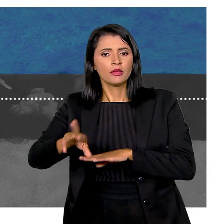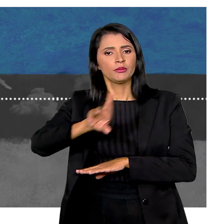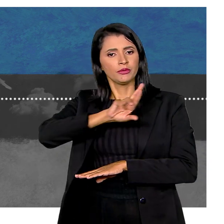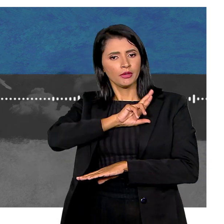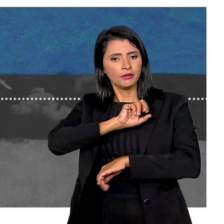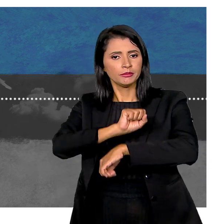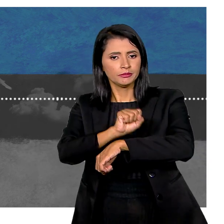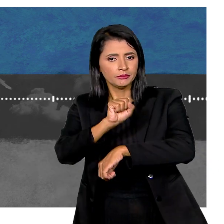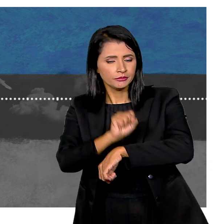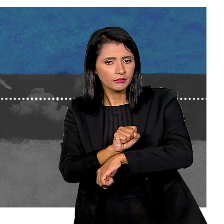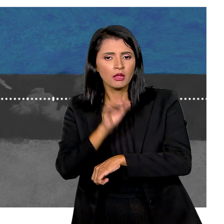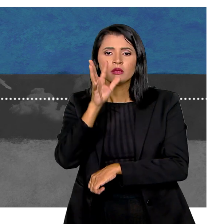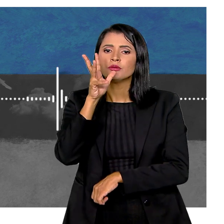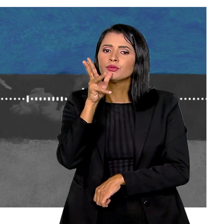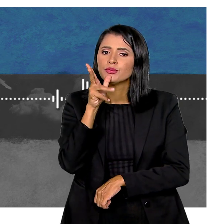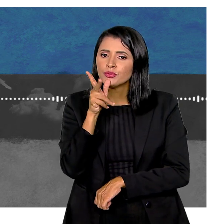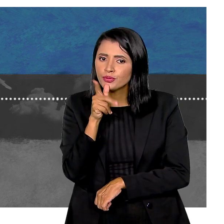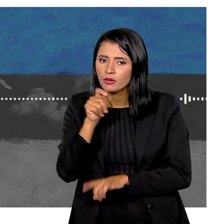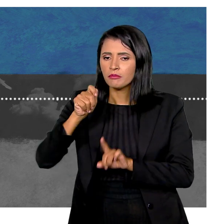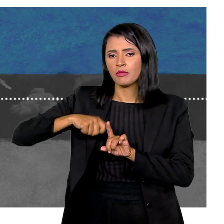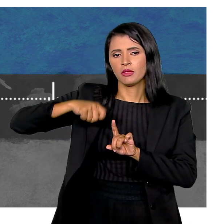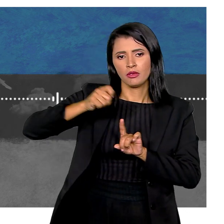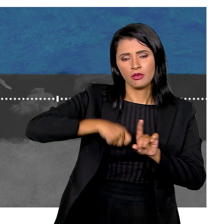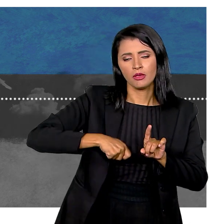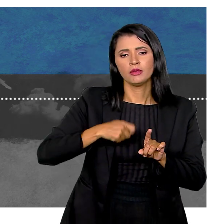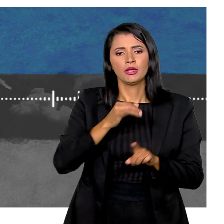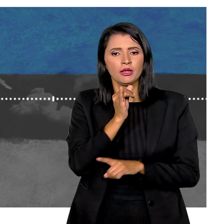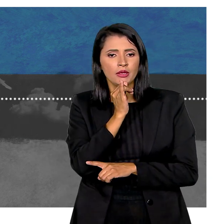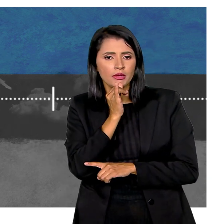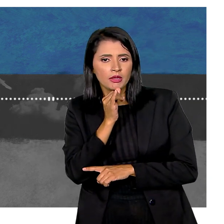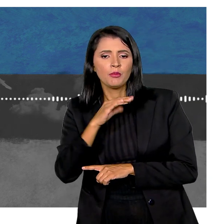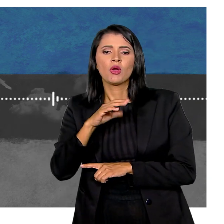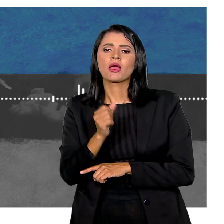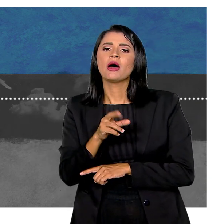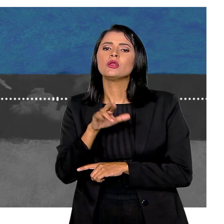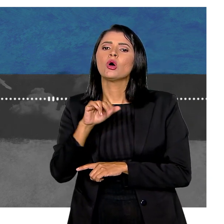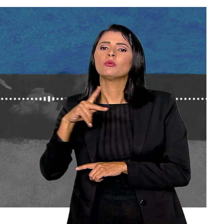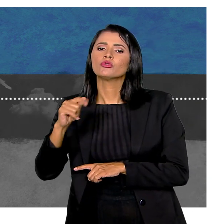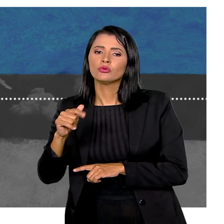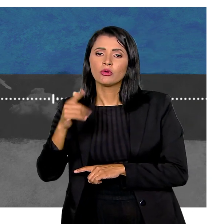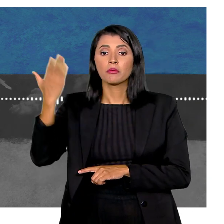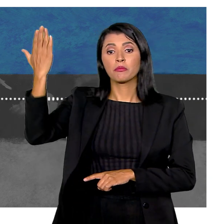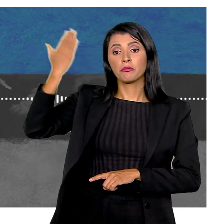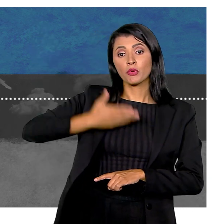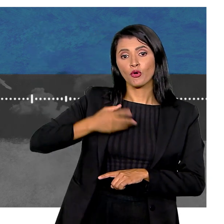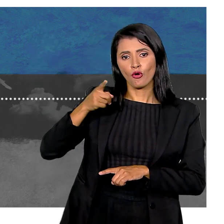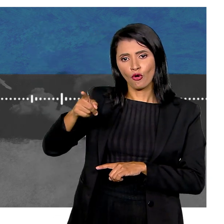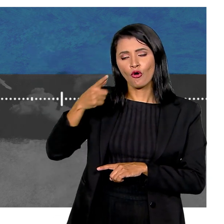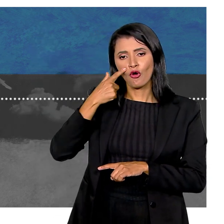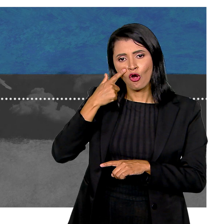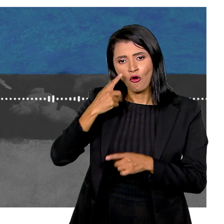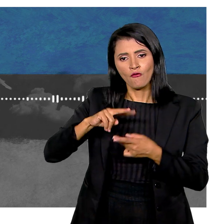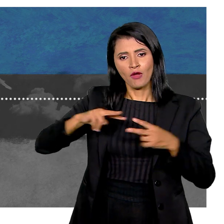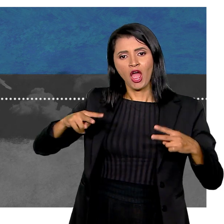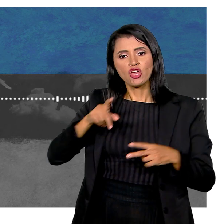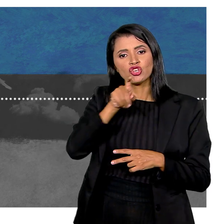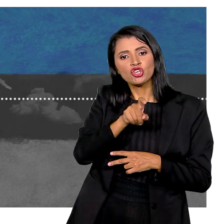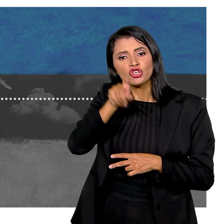sair os resultados dos exames Que demoram mais de meses Por exemplo, o cariótipo Que comprova que é XX